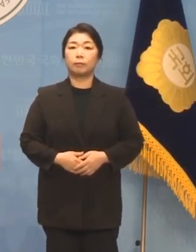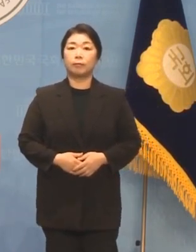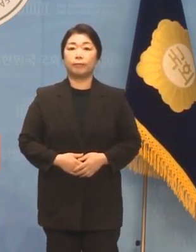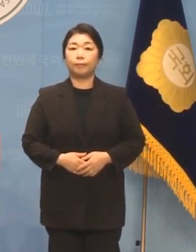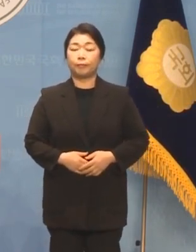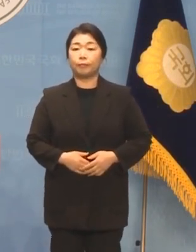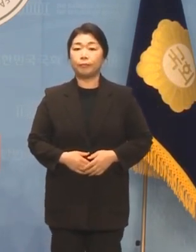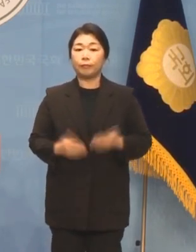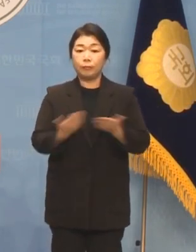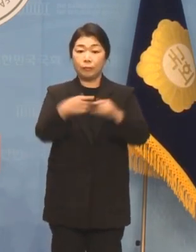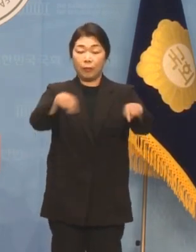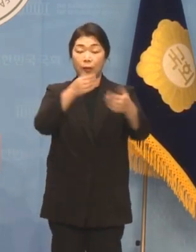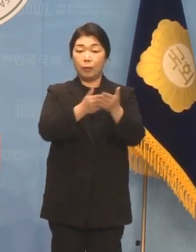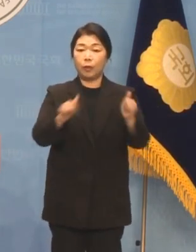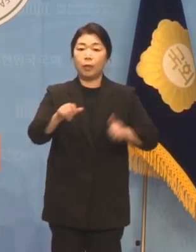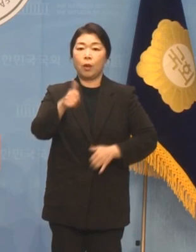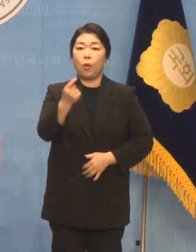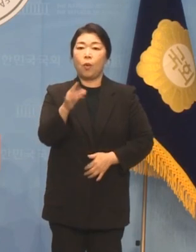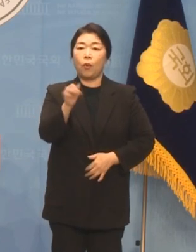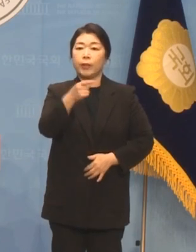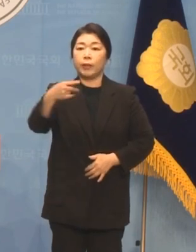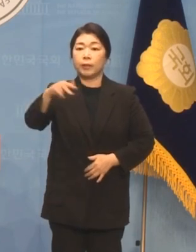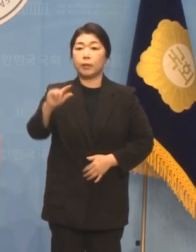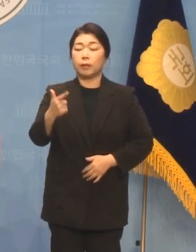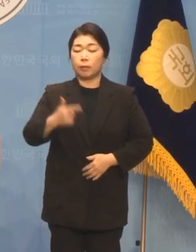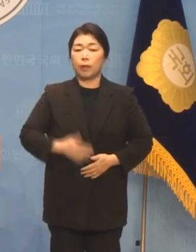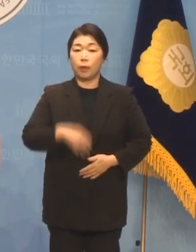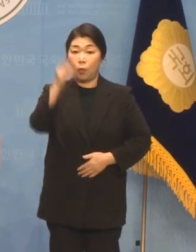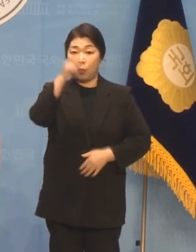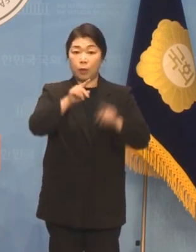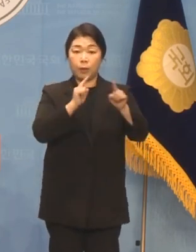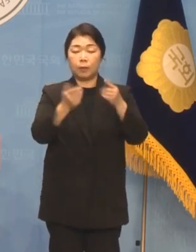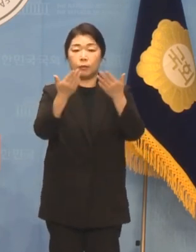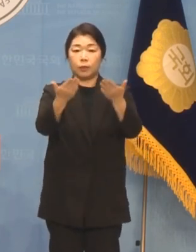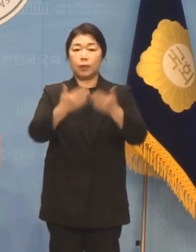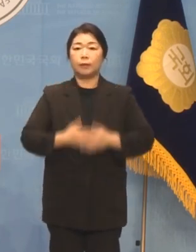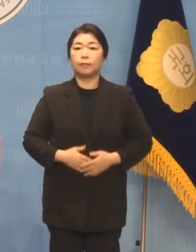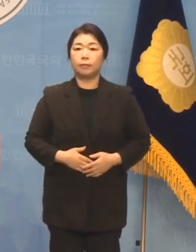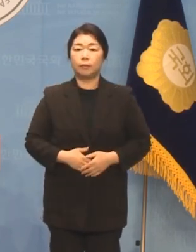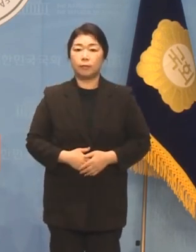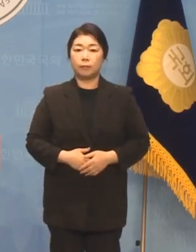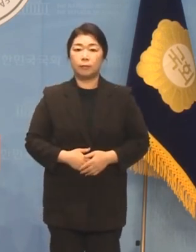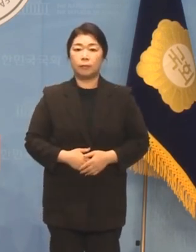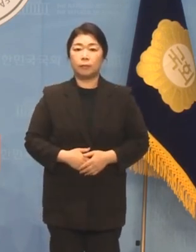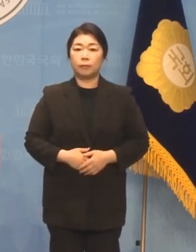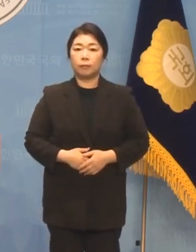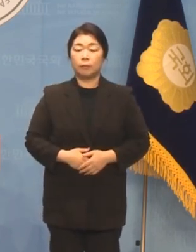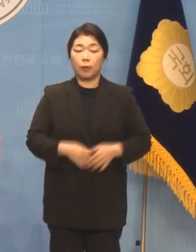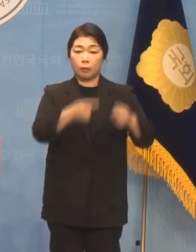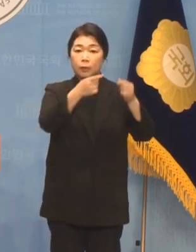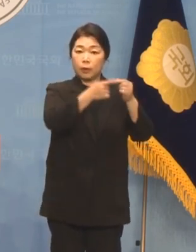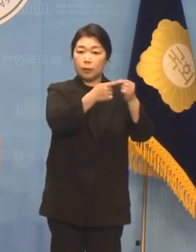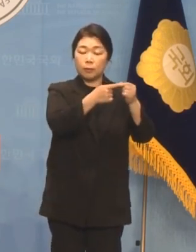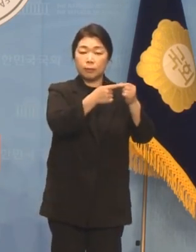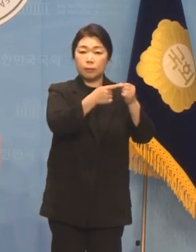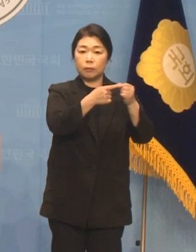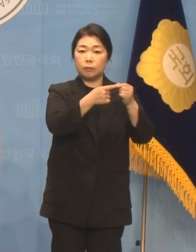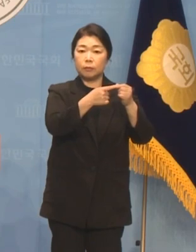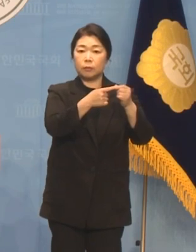진보당 대변인 홍의진입니다. 오전 브리핑 두 건 진행하겠습니다. 첫 번째입니다.